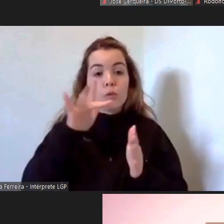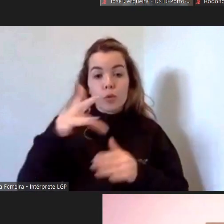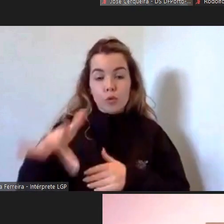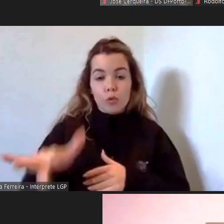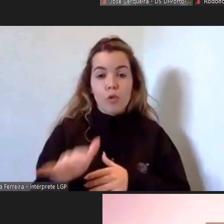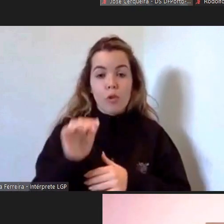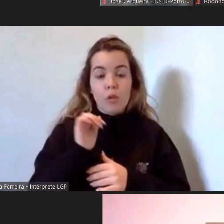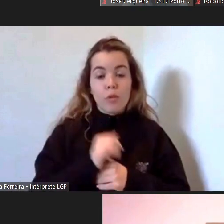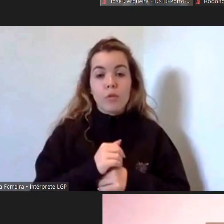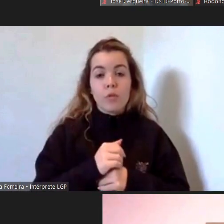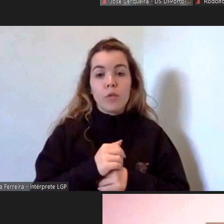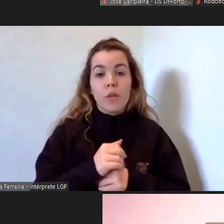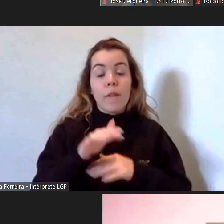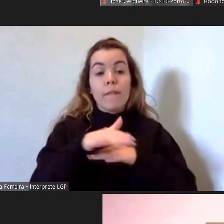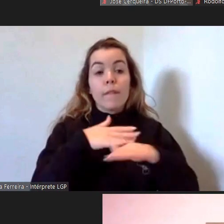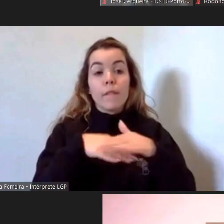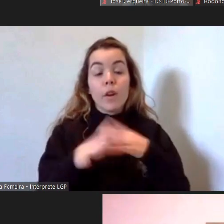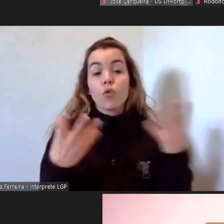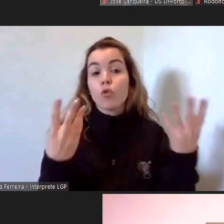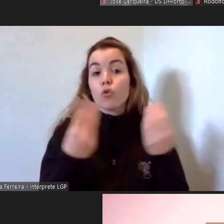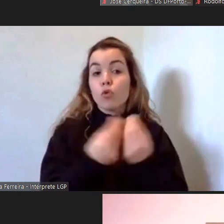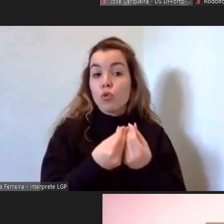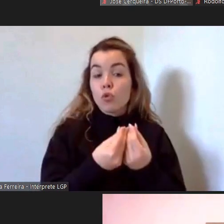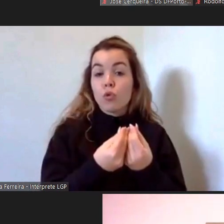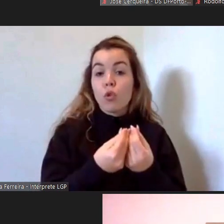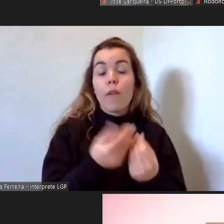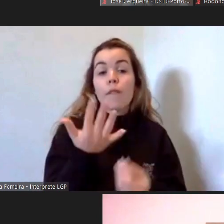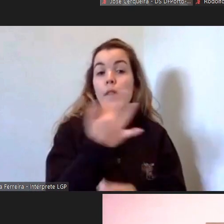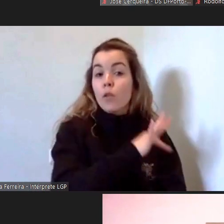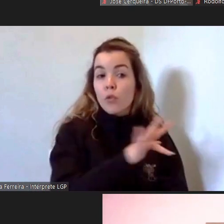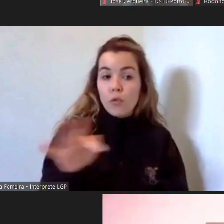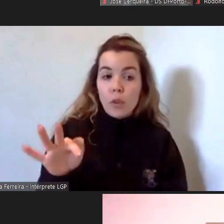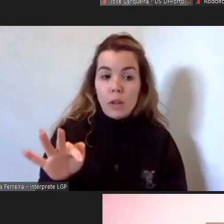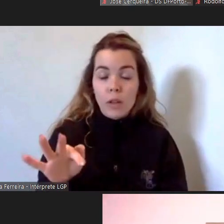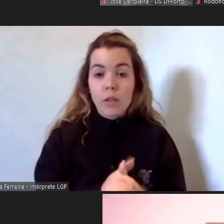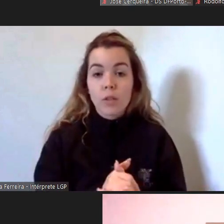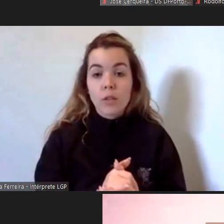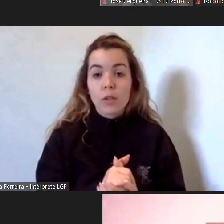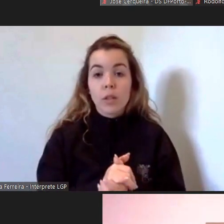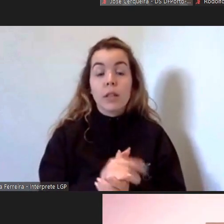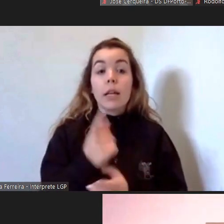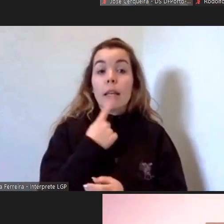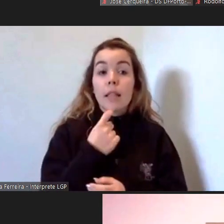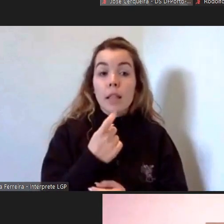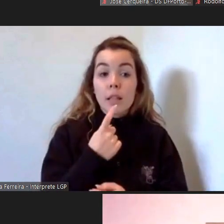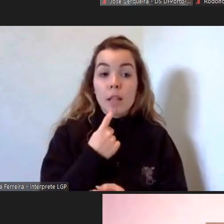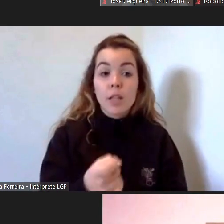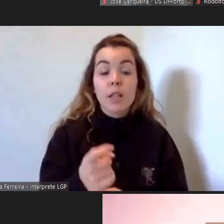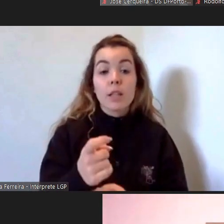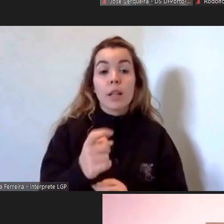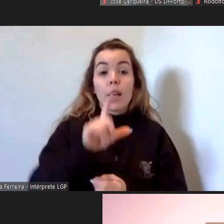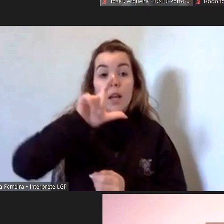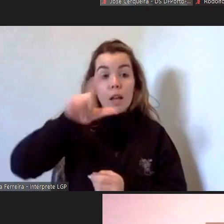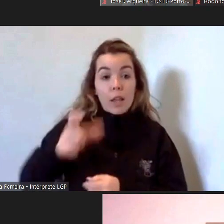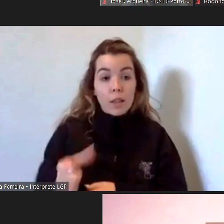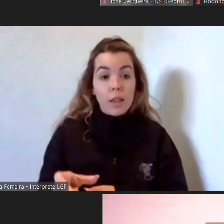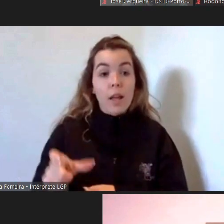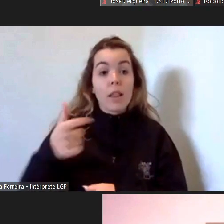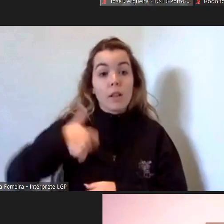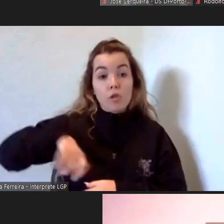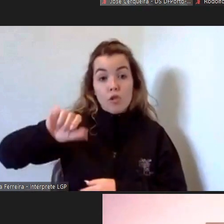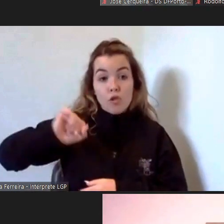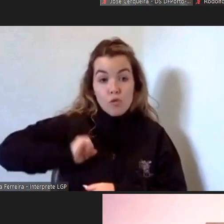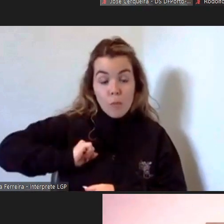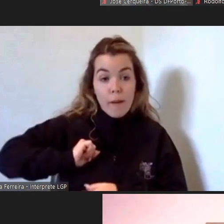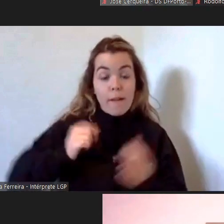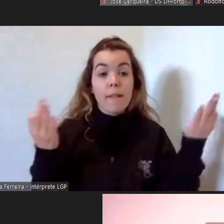que foi feito em parceria com França com Inglaterra com Itália e com Espanha e